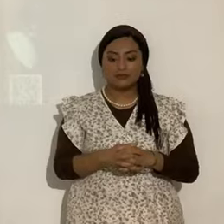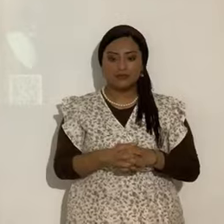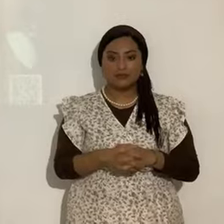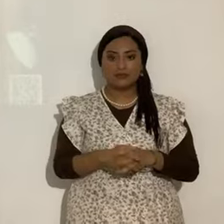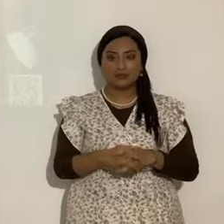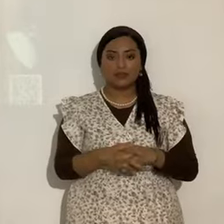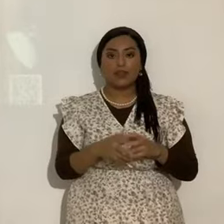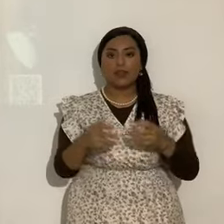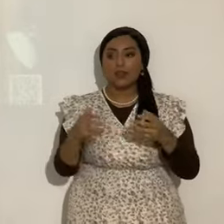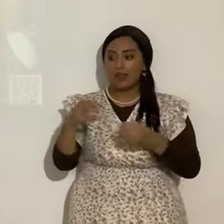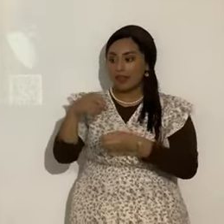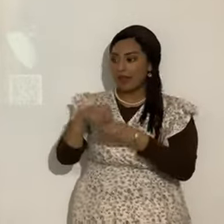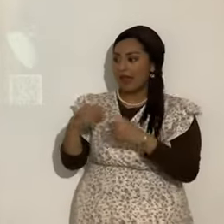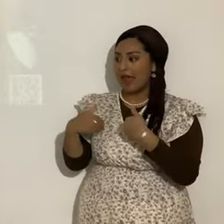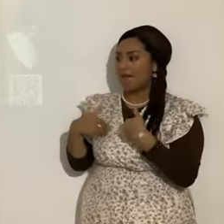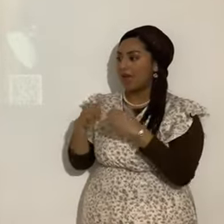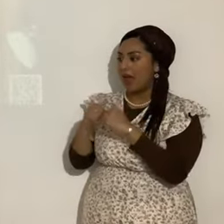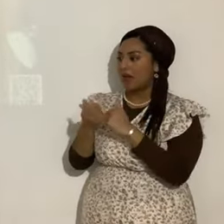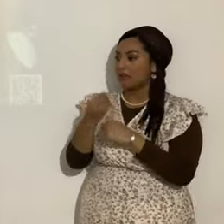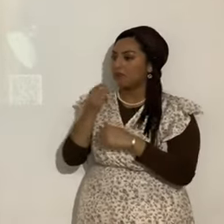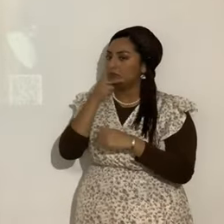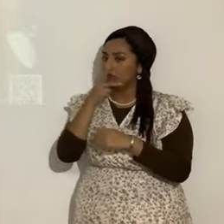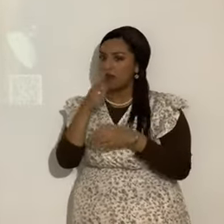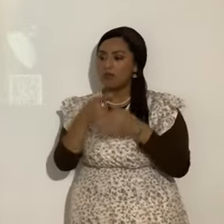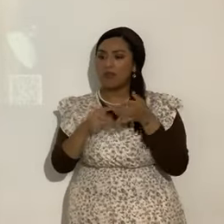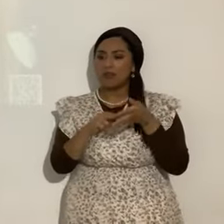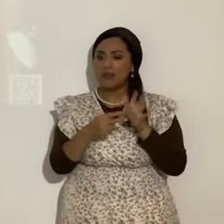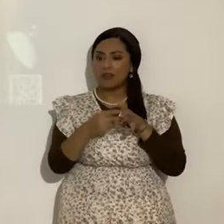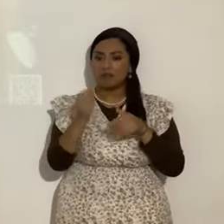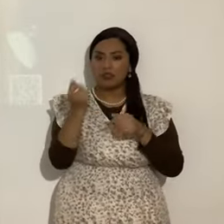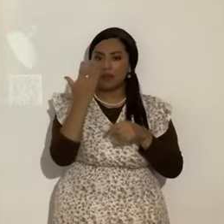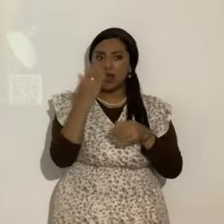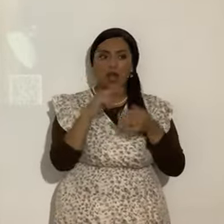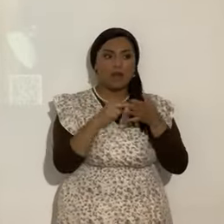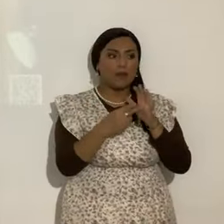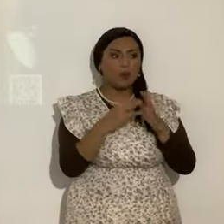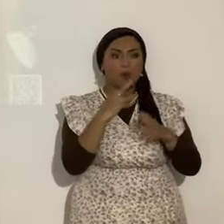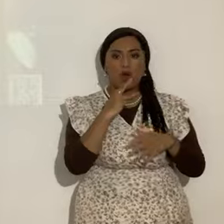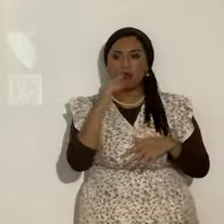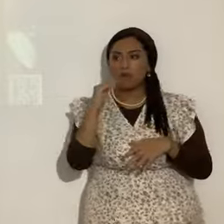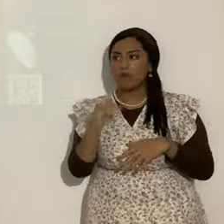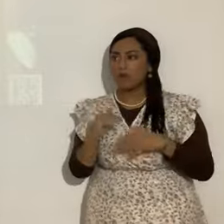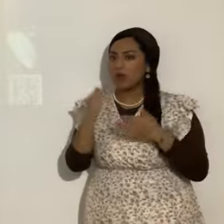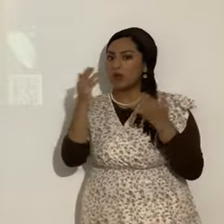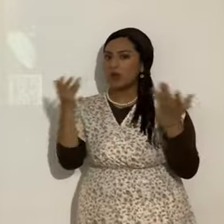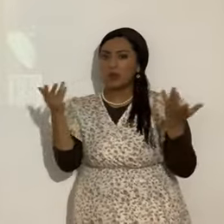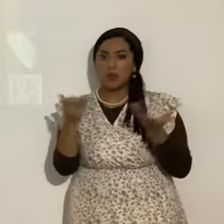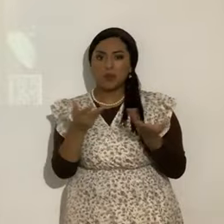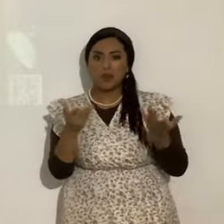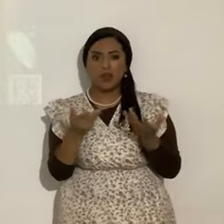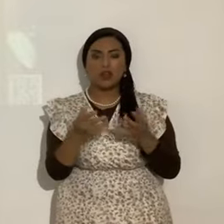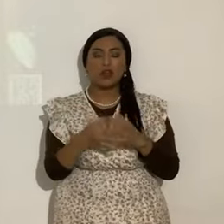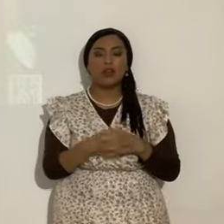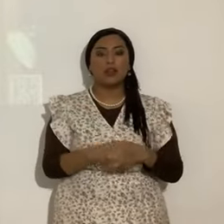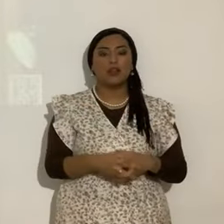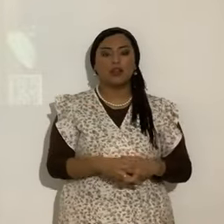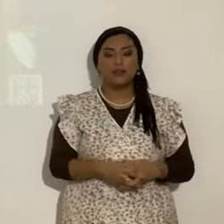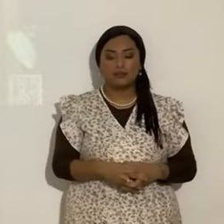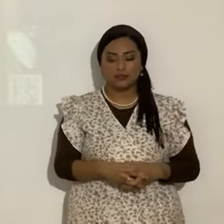Y aquí está. Como comer kosher. Que es el shabbat. Que es el tevilá. Tú lo conociste como bautismo. La inmersión en agua. En el